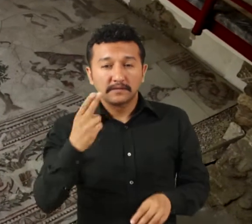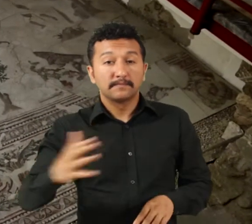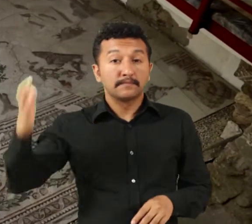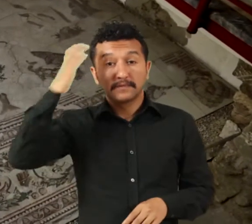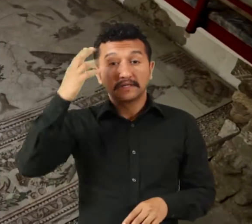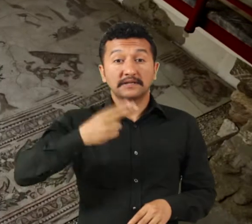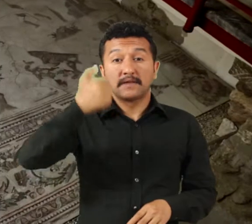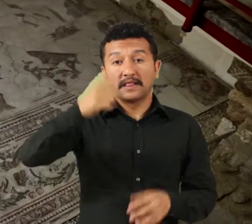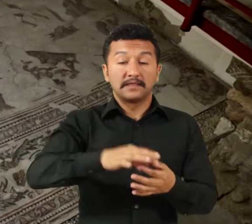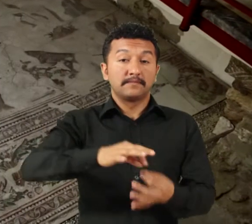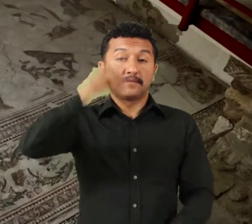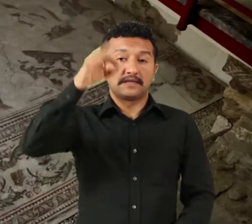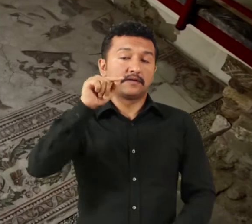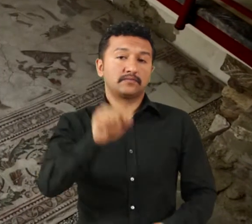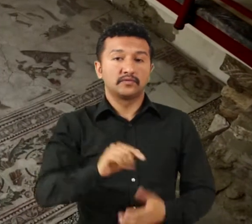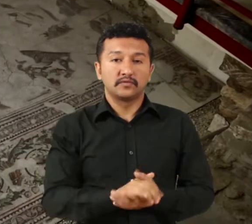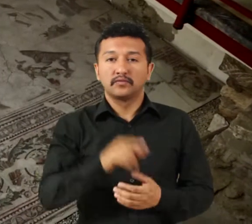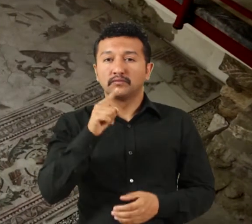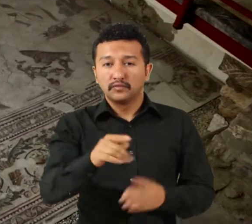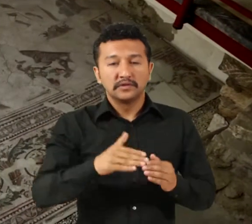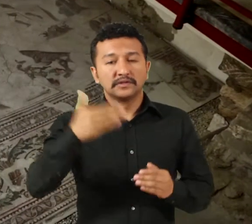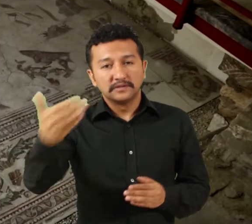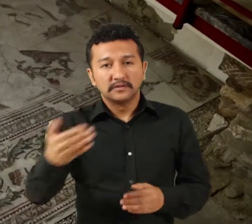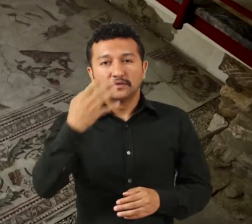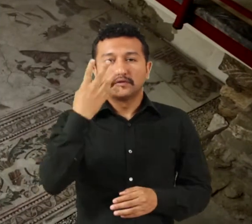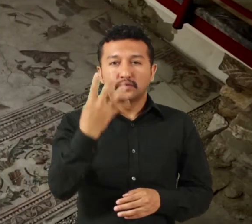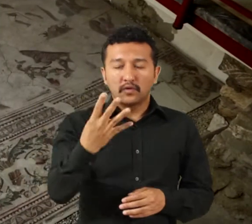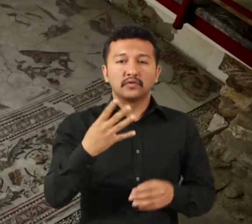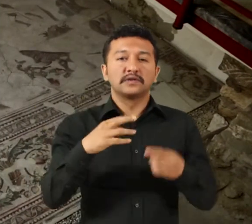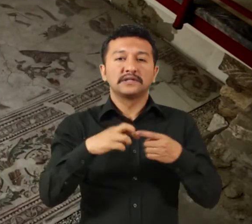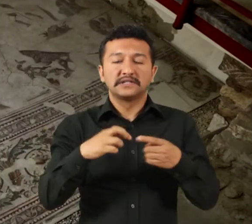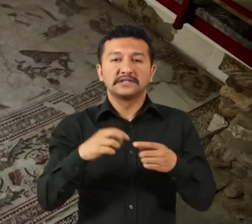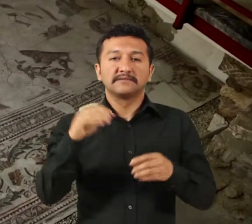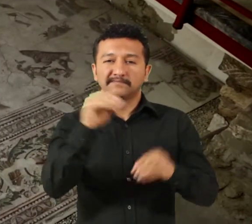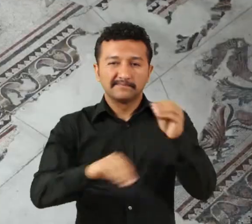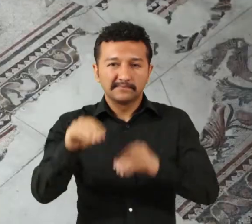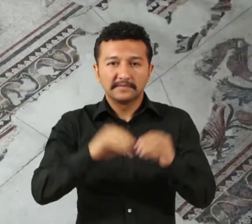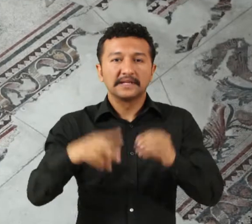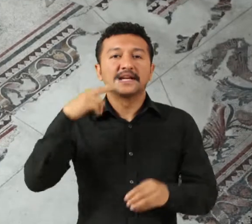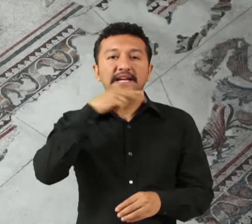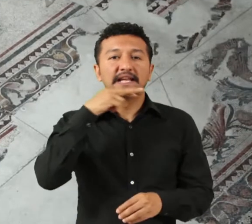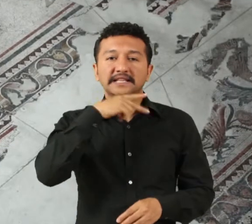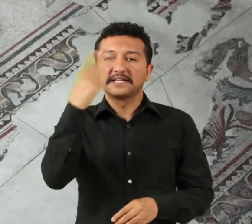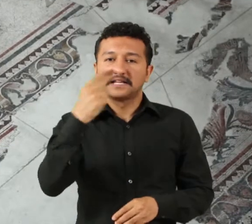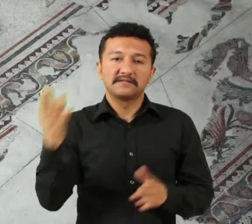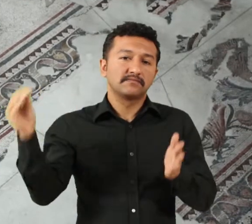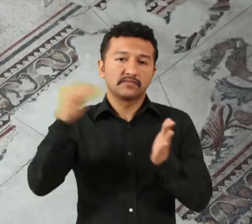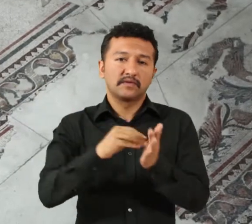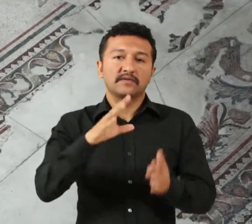metre genişliğindedir. Bunun dışında 4 friz şeridi üzerine dizilmiş renkli tasvirler vardır. Mozaik'in